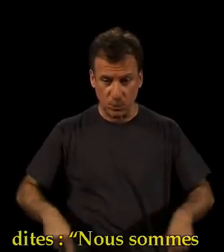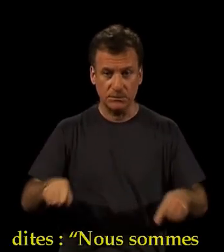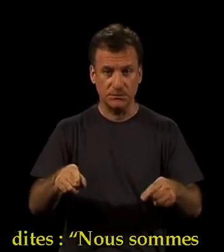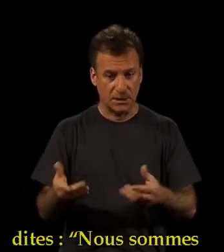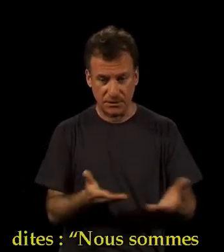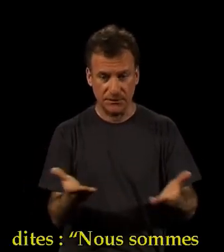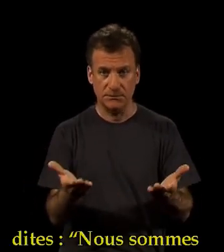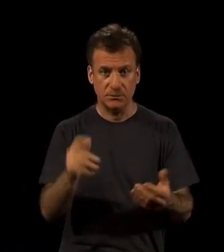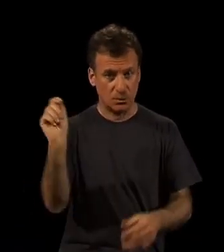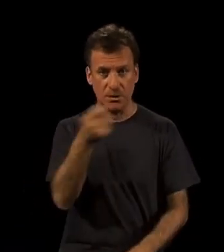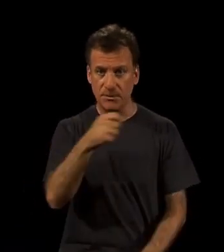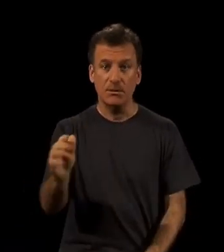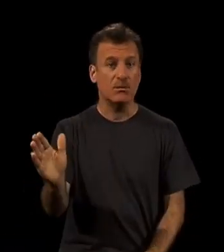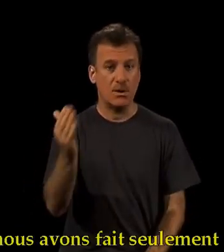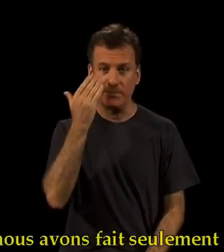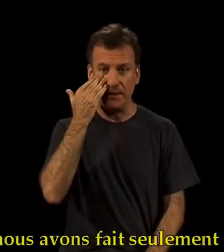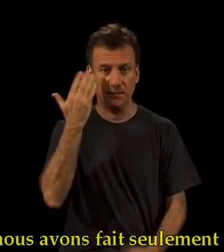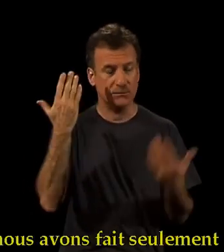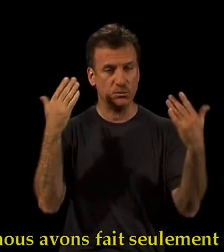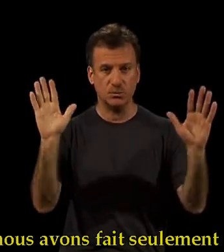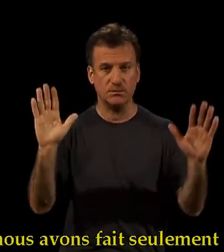Nous sommes des serviteurs ordinaires, nous avons fait seulement ce que nous devions faire. »